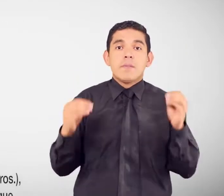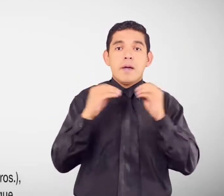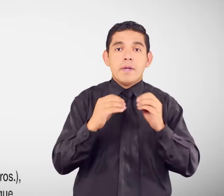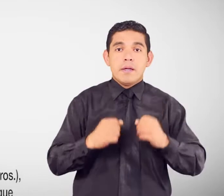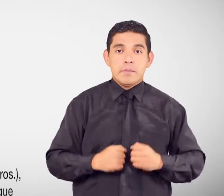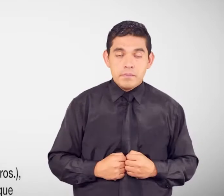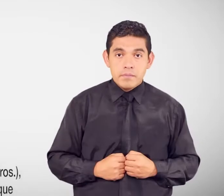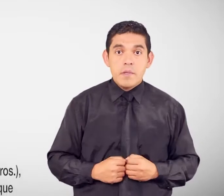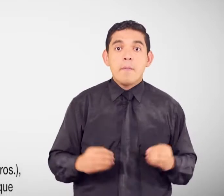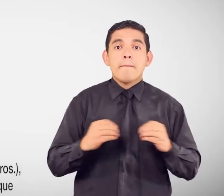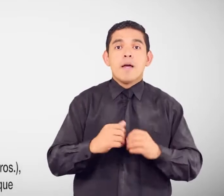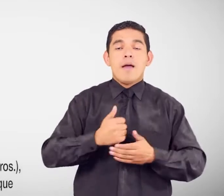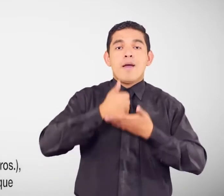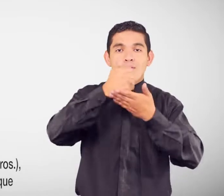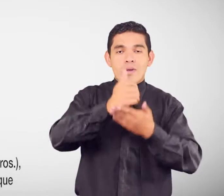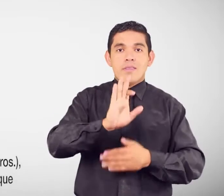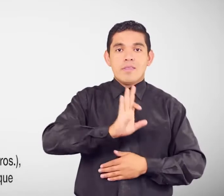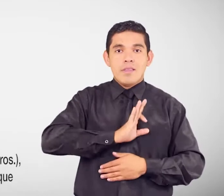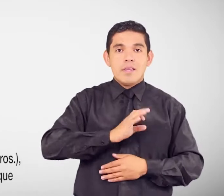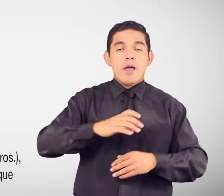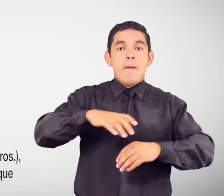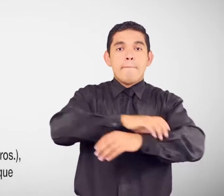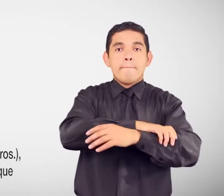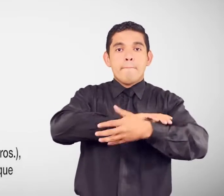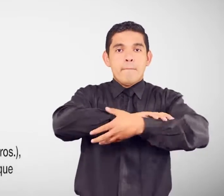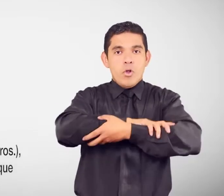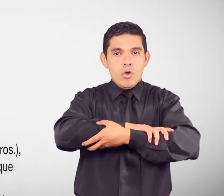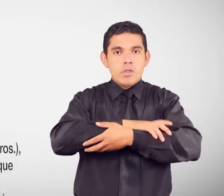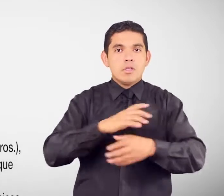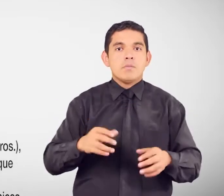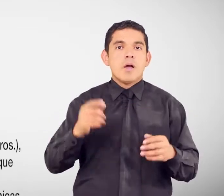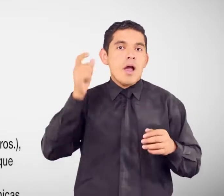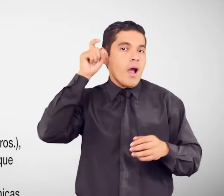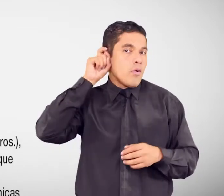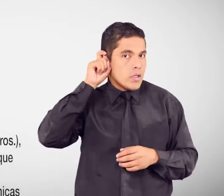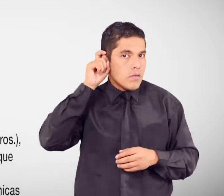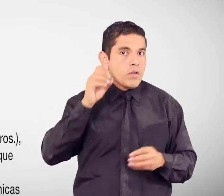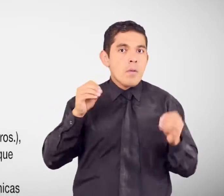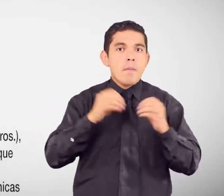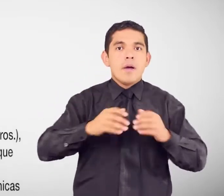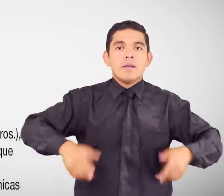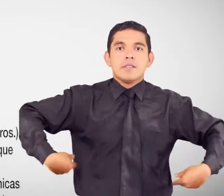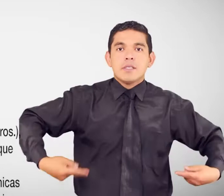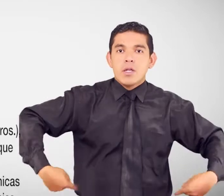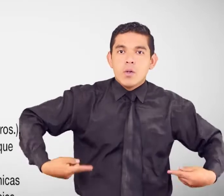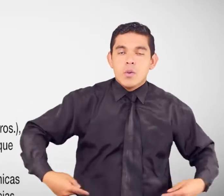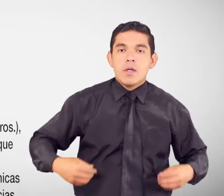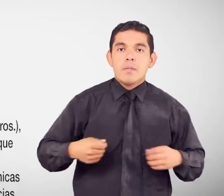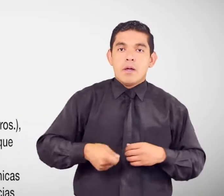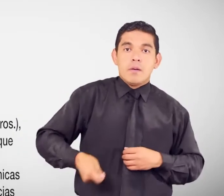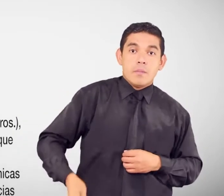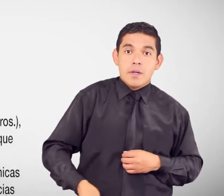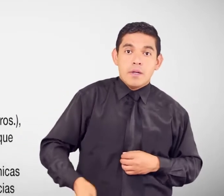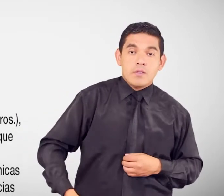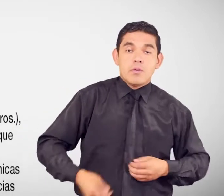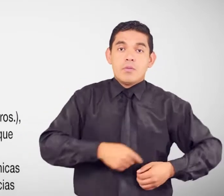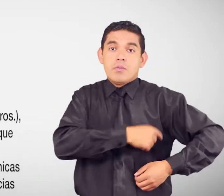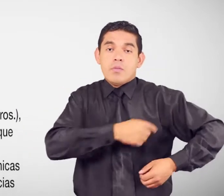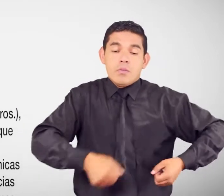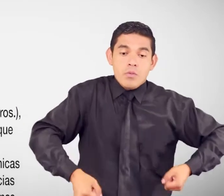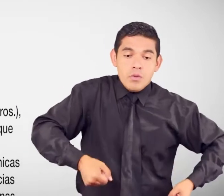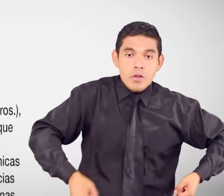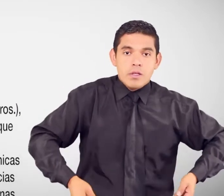técnicas Prótesis Órtesis Audífonos Sillas de ruedas Bastones Muletas Andadores